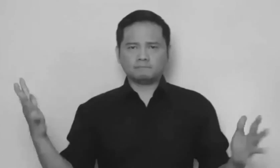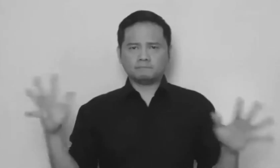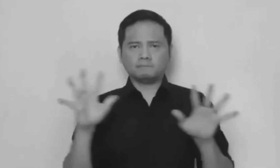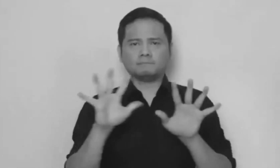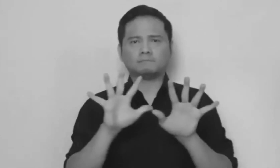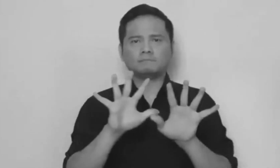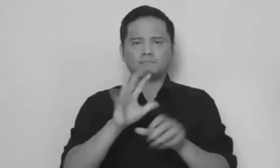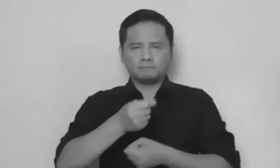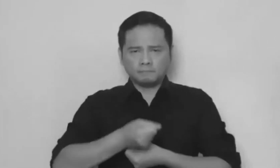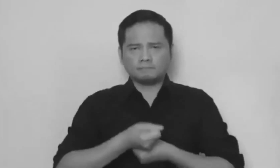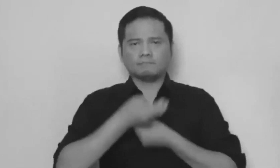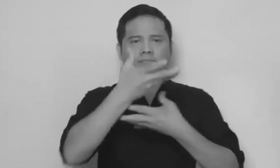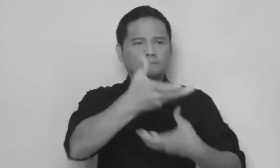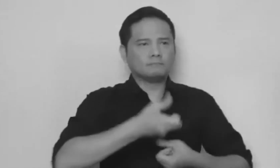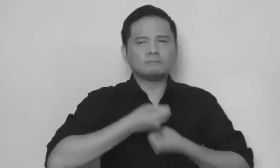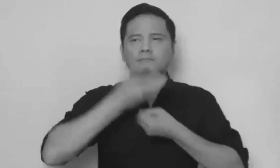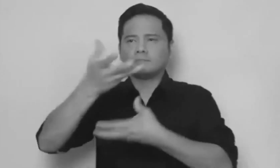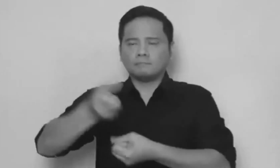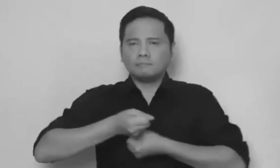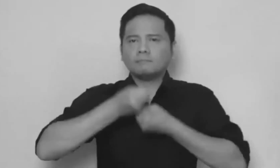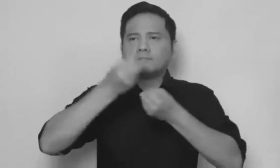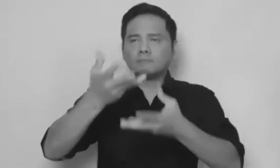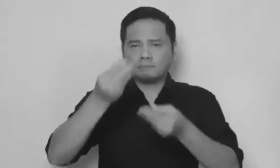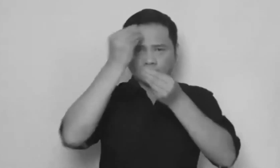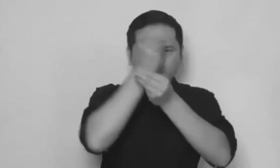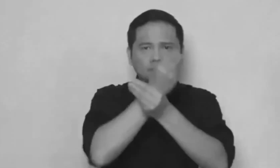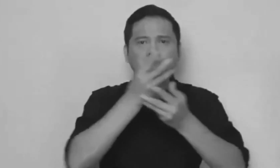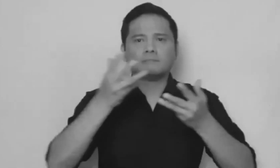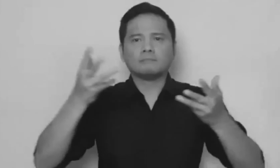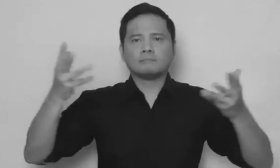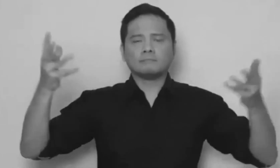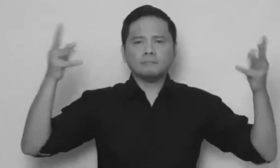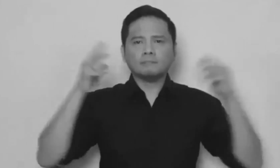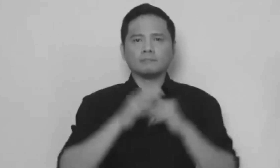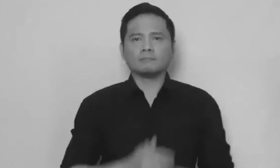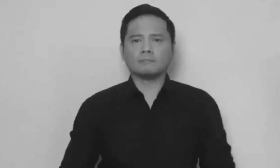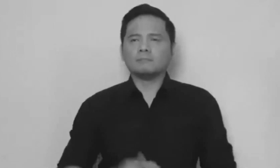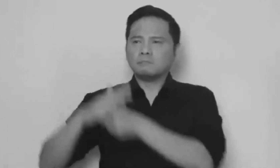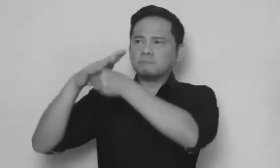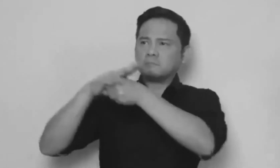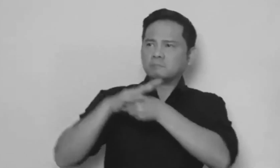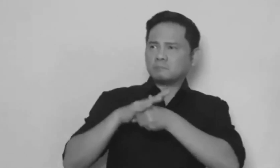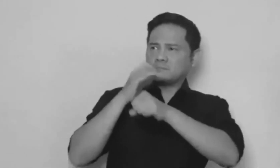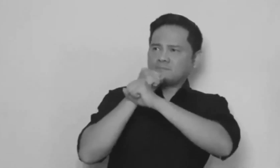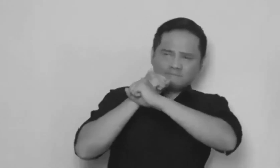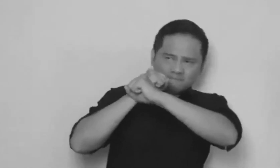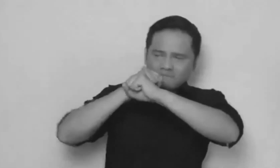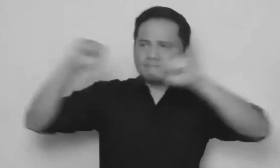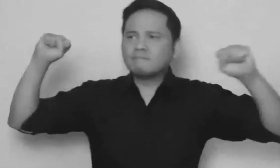-aala Diyo ba'y makikibaga at mga puso-aala